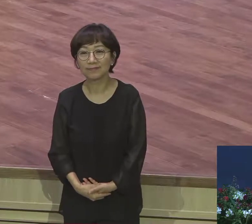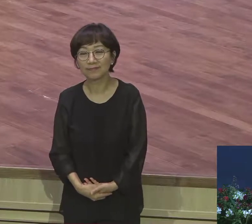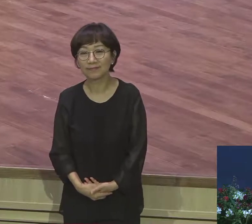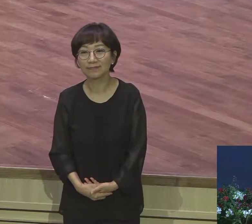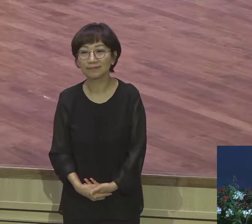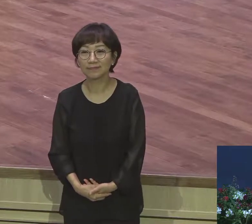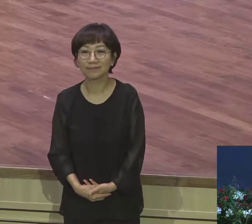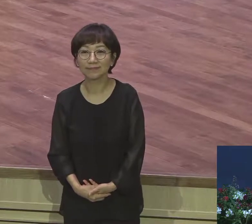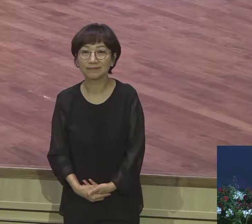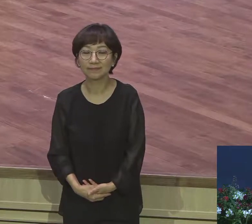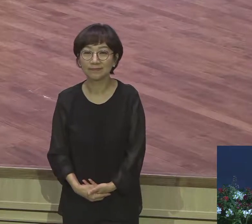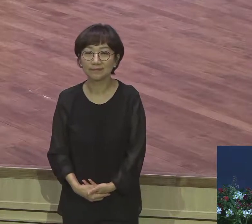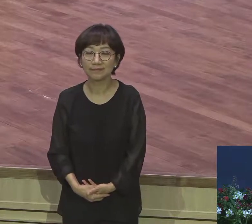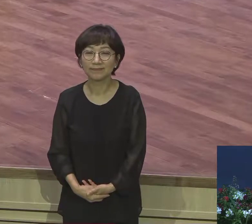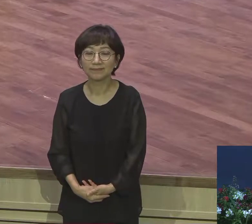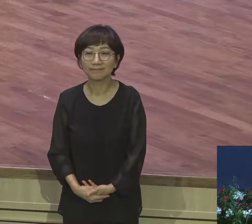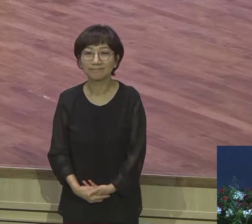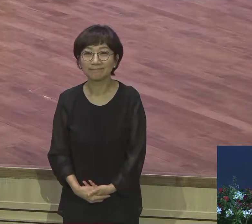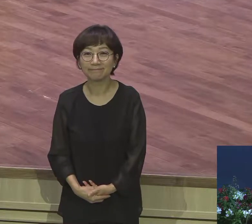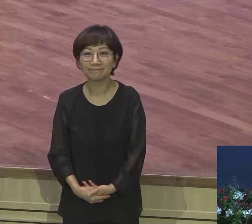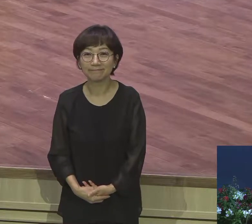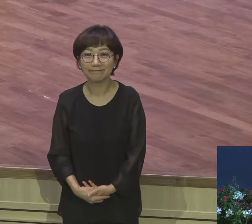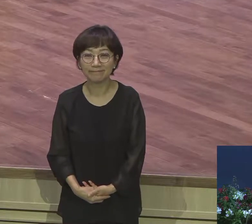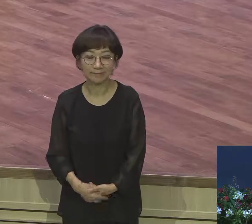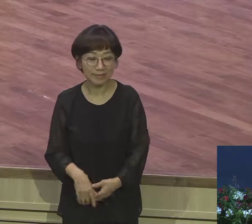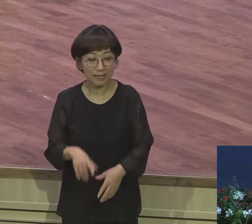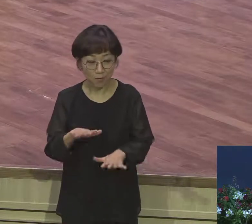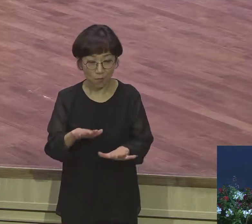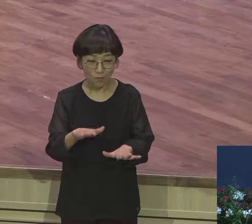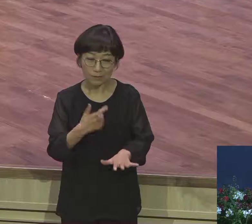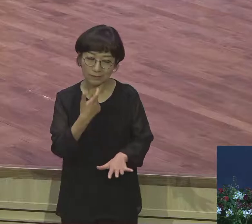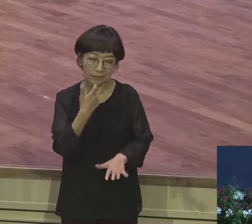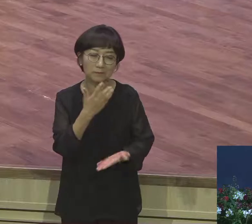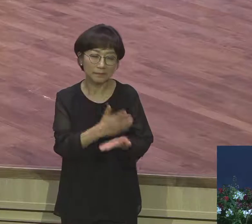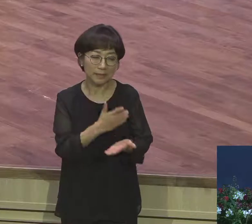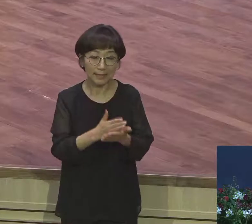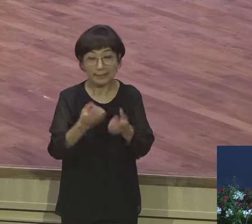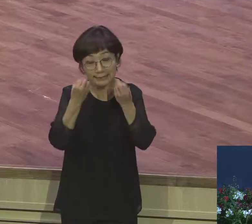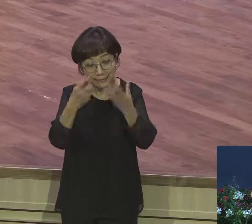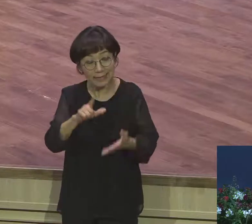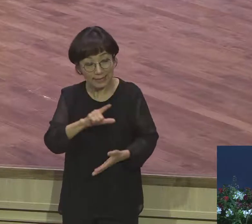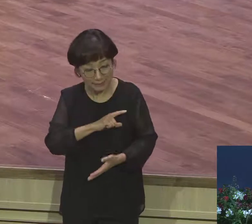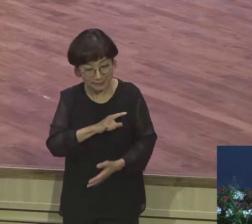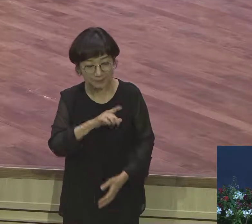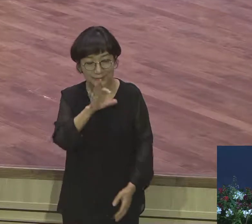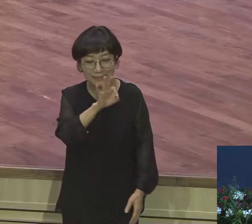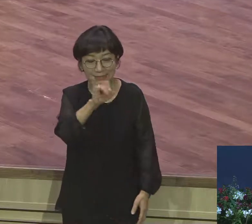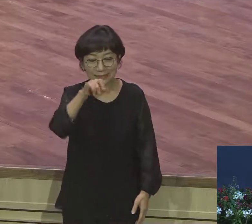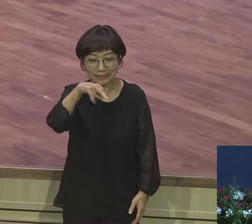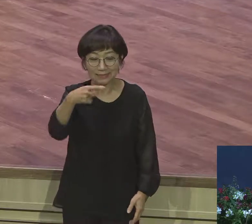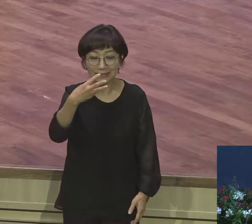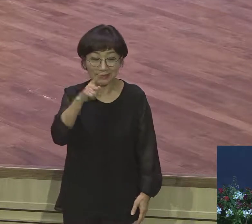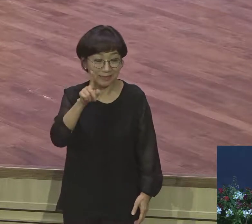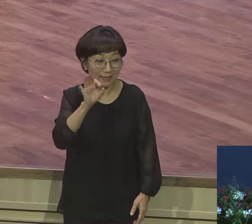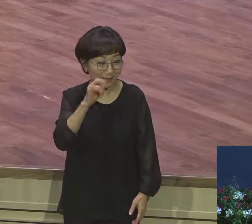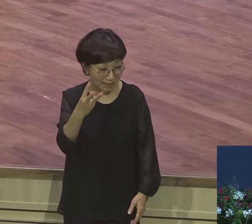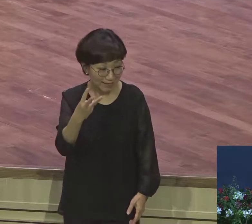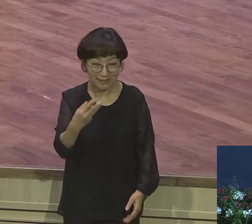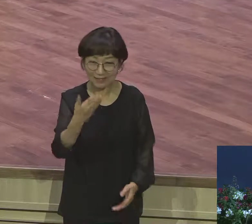그러면서 야곱에게 뭐요 이름을 세로의 물줍니다 그 이름은 이스라엘 그 이스라엘이 지금까지 이스라엘이에요 이때 준 이름이